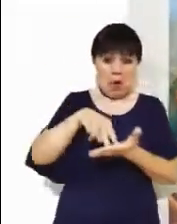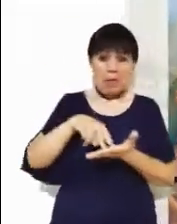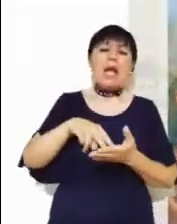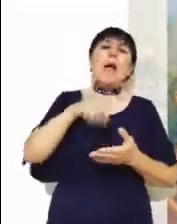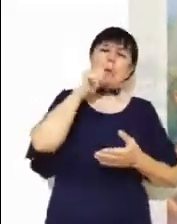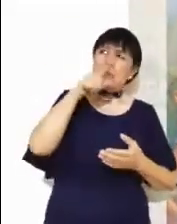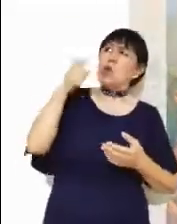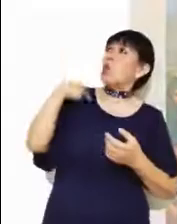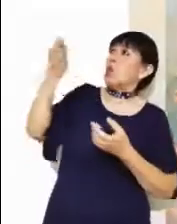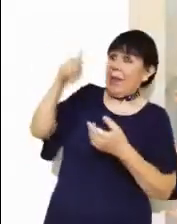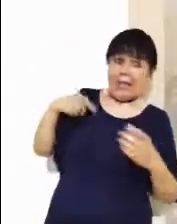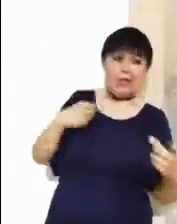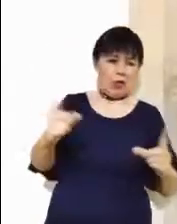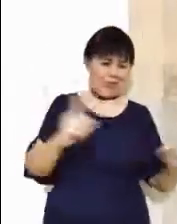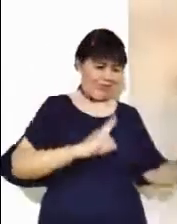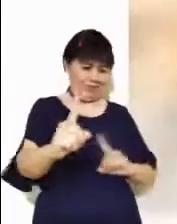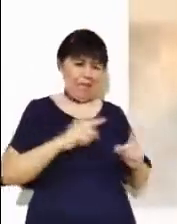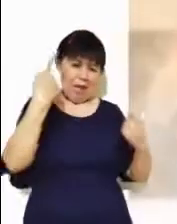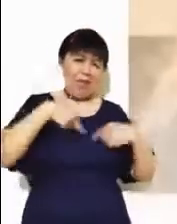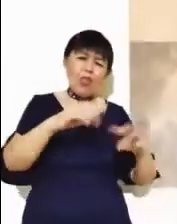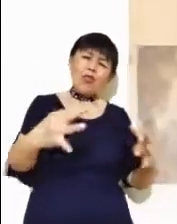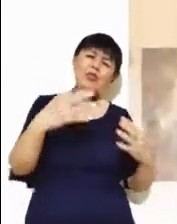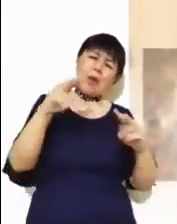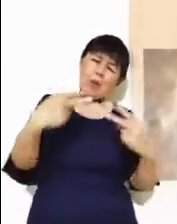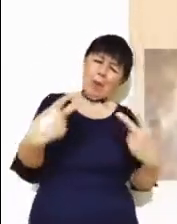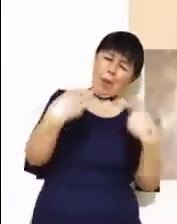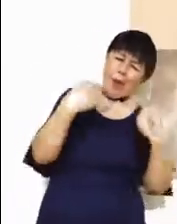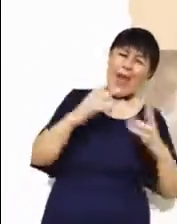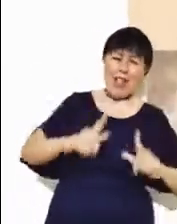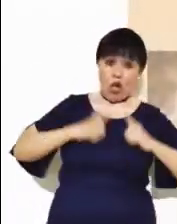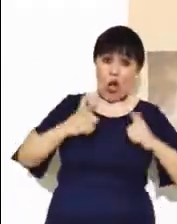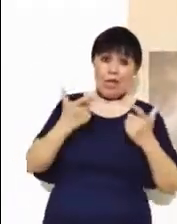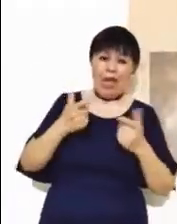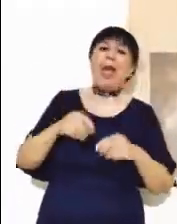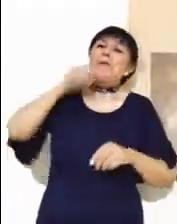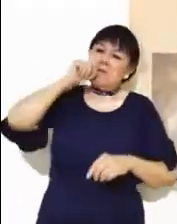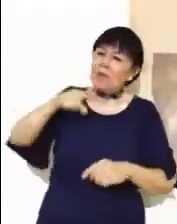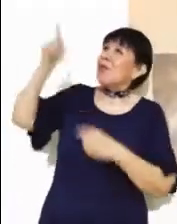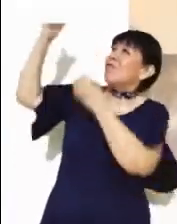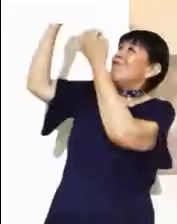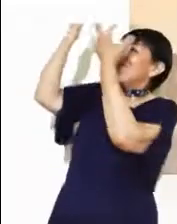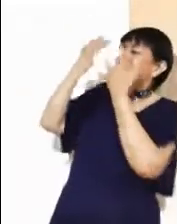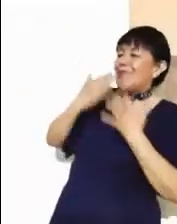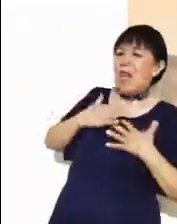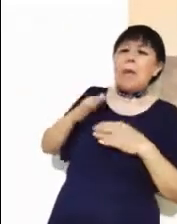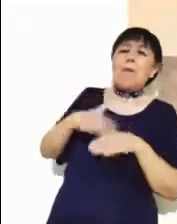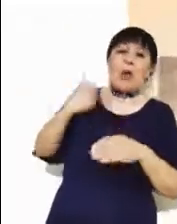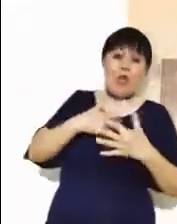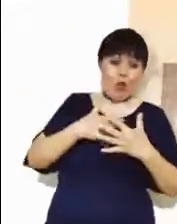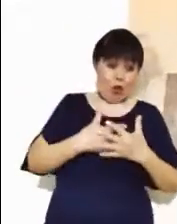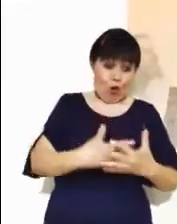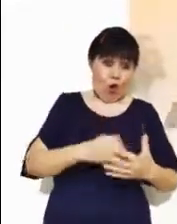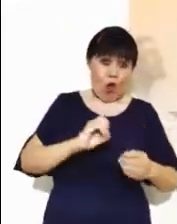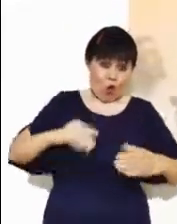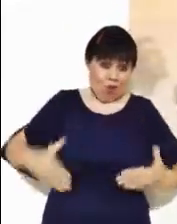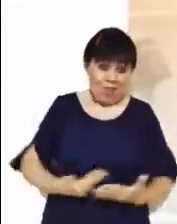conmigo los que me has dado, para que contemplen mi gloria, la que me diste, porque me has amado desde antes